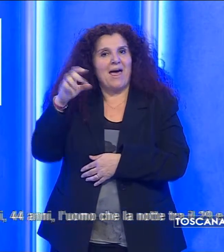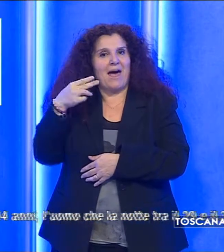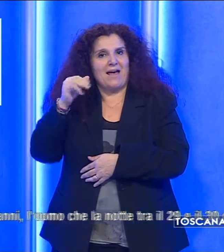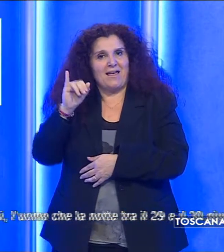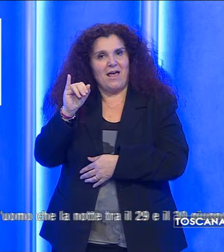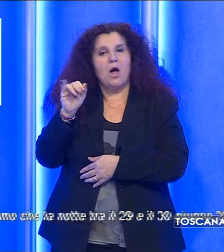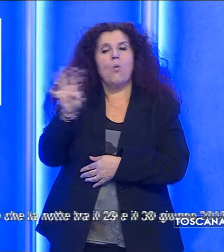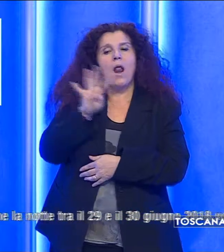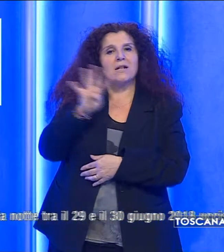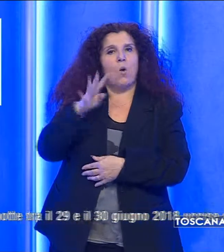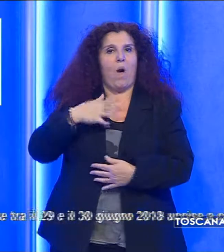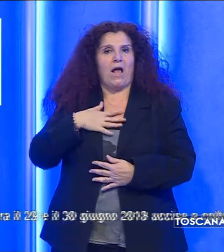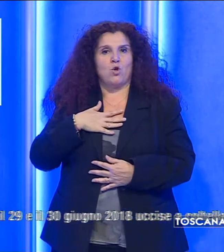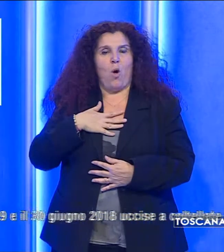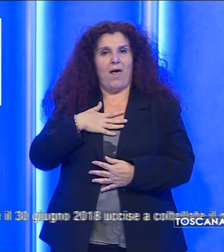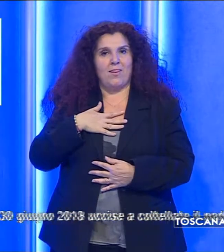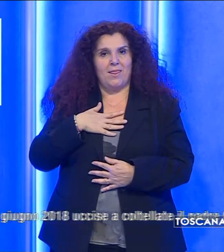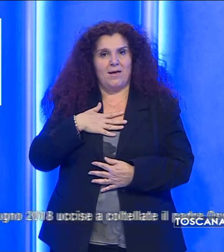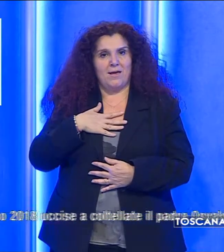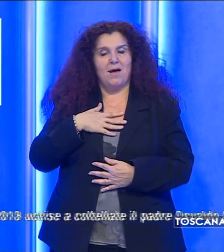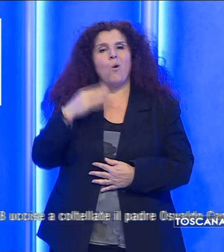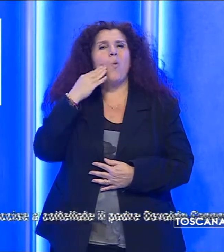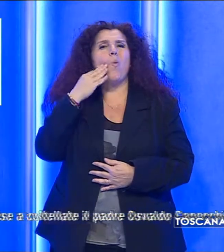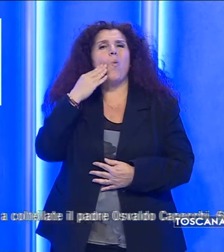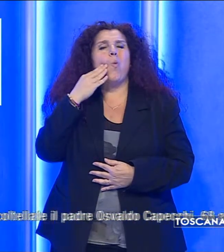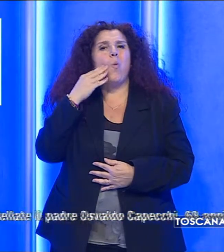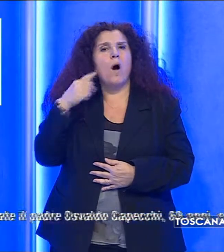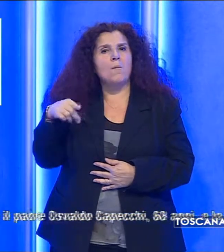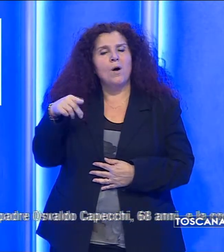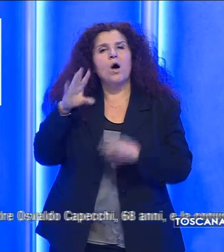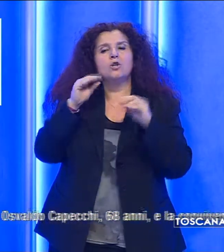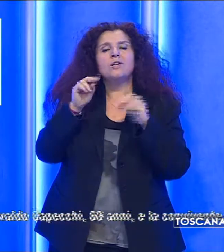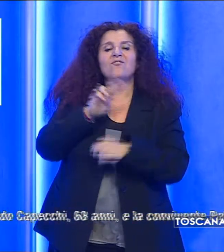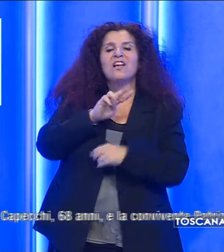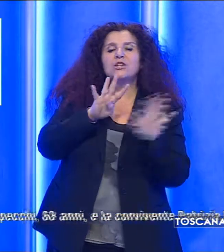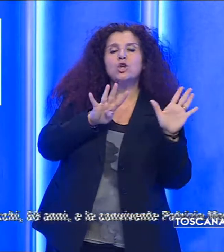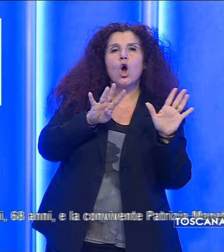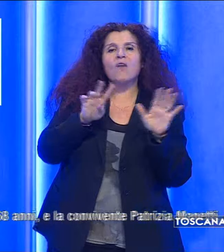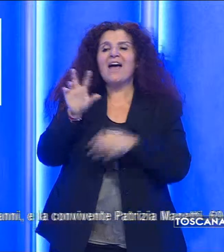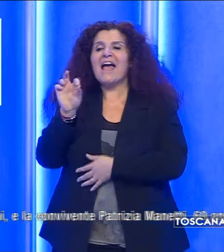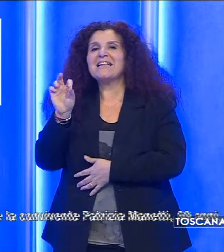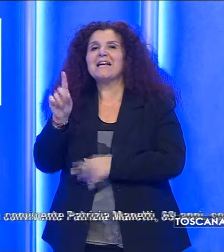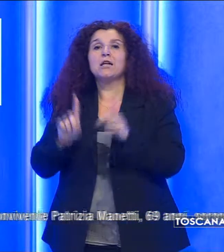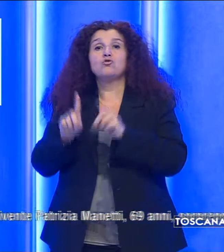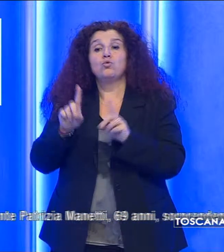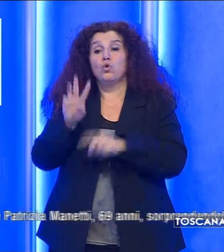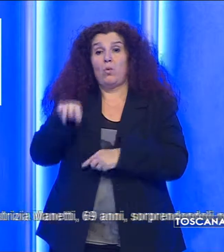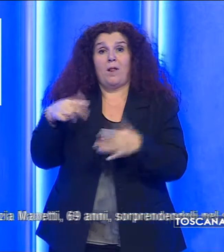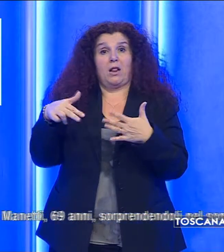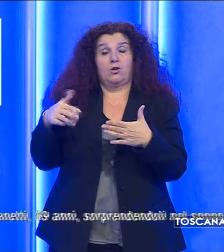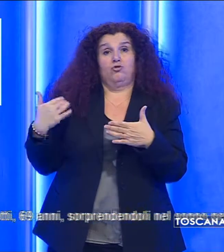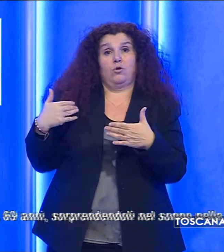44 anni, l'uomo che la notte tra il 29 e il 30 giugno 2018